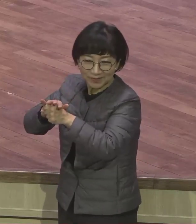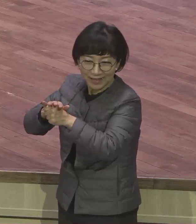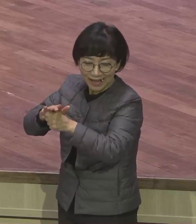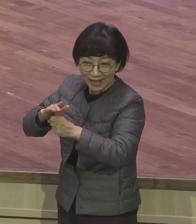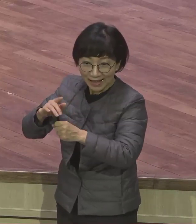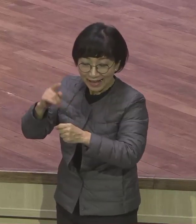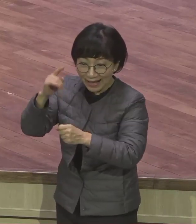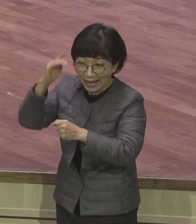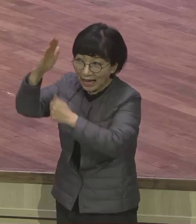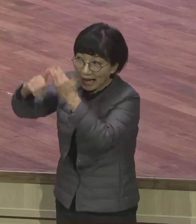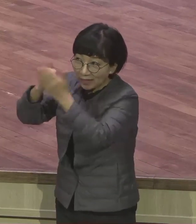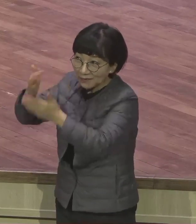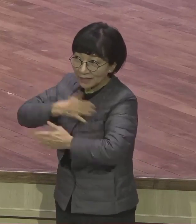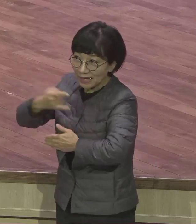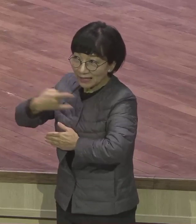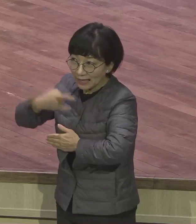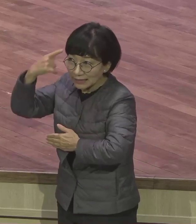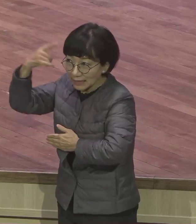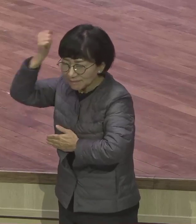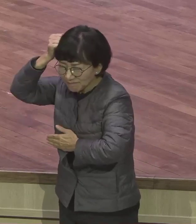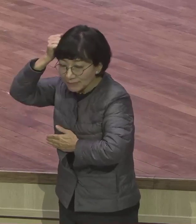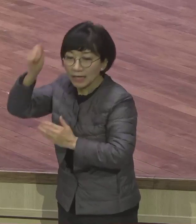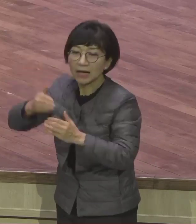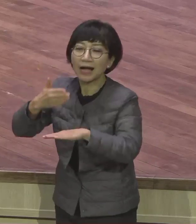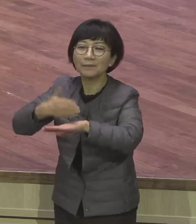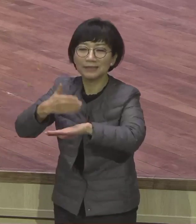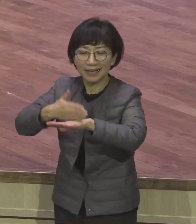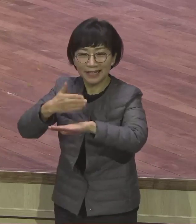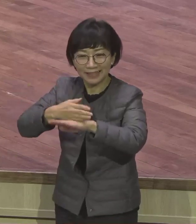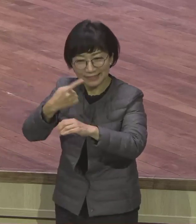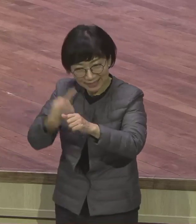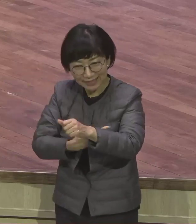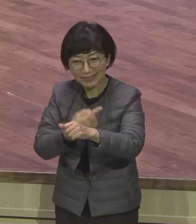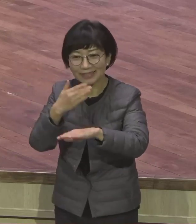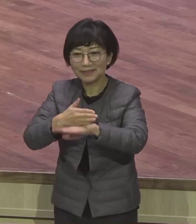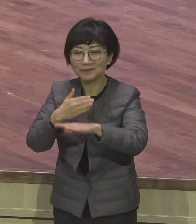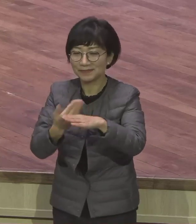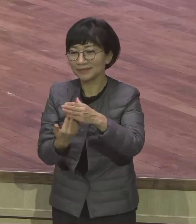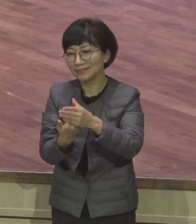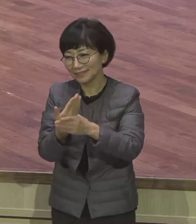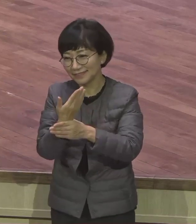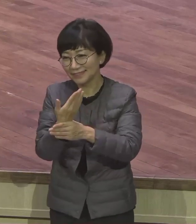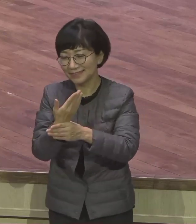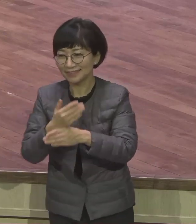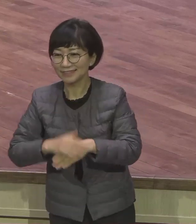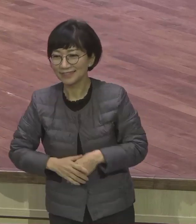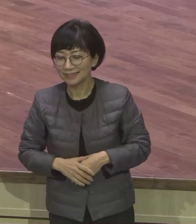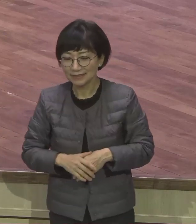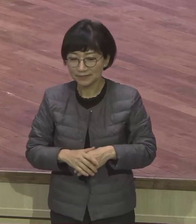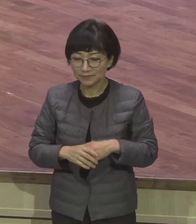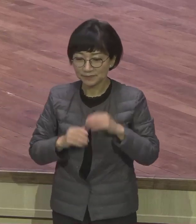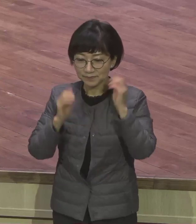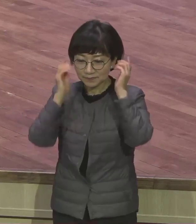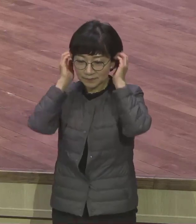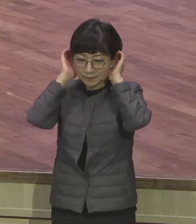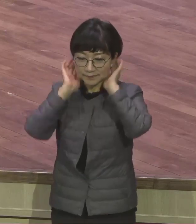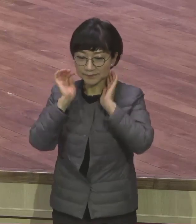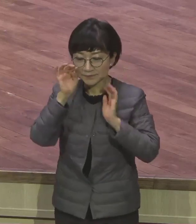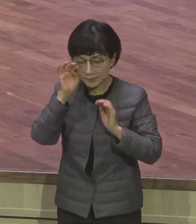그래야 기쁨이 생겨요 이거 하셔야 돼요 절대로요 무슨 마음속에 무슨 육신적인